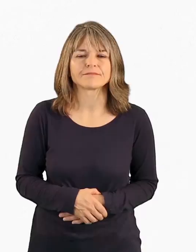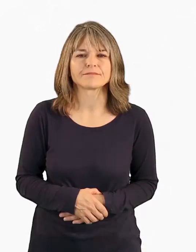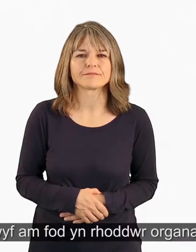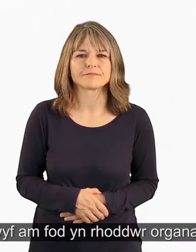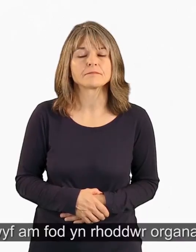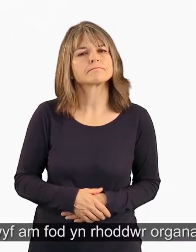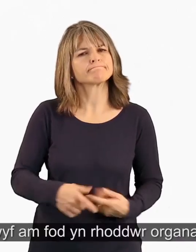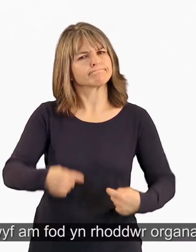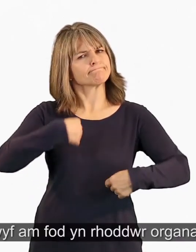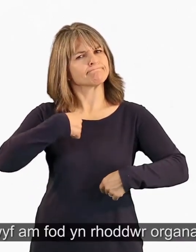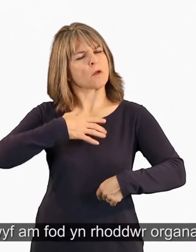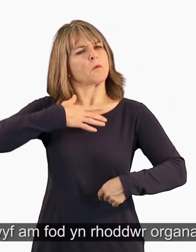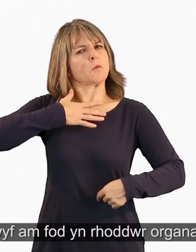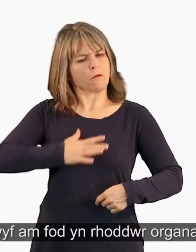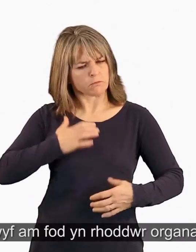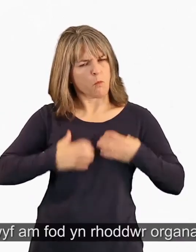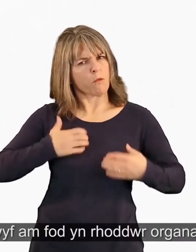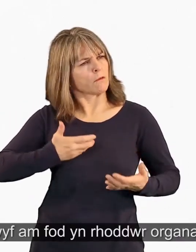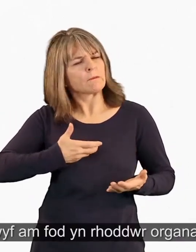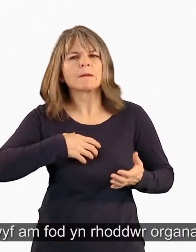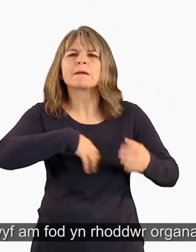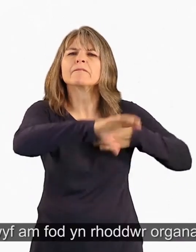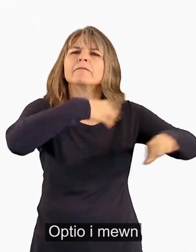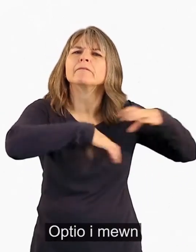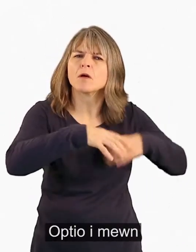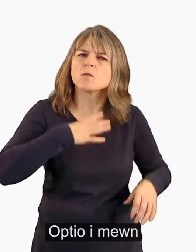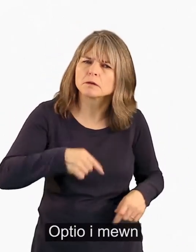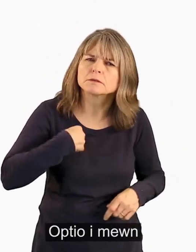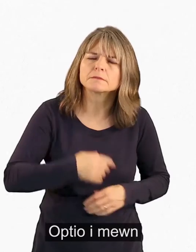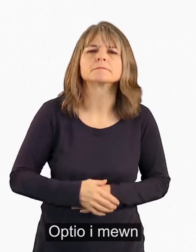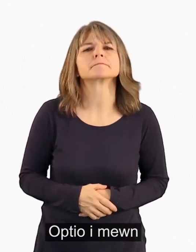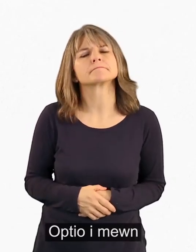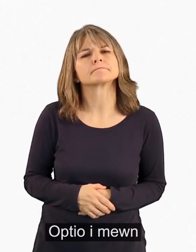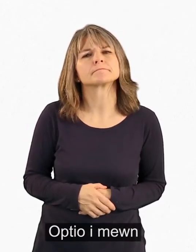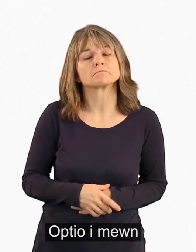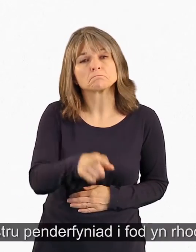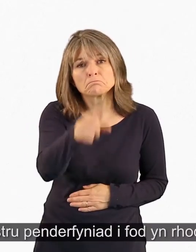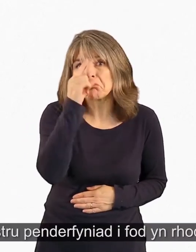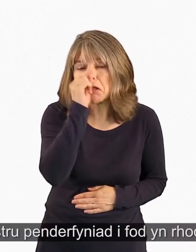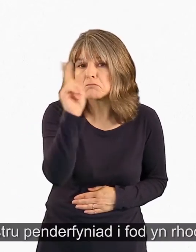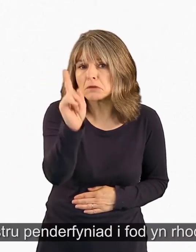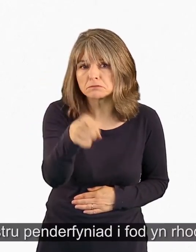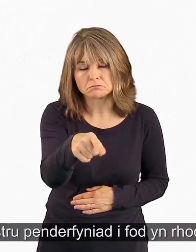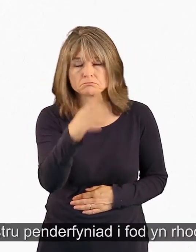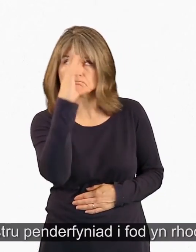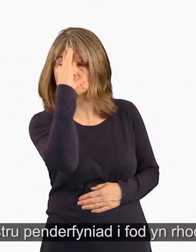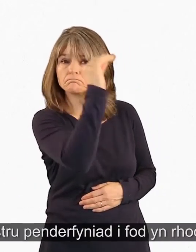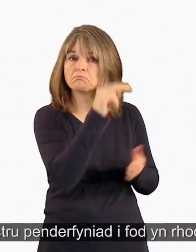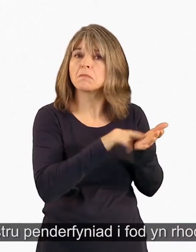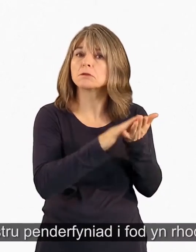Rwyf am fod yn rhoddwyr organau. Optio i mewn. Gallwch gofrestru penderfyniad i fod yn